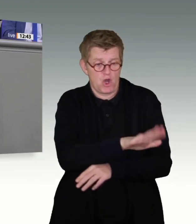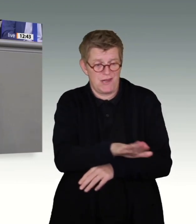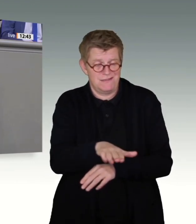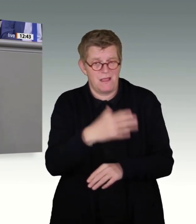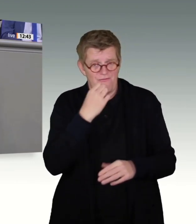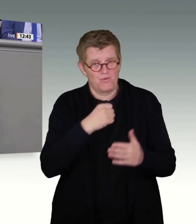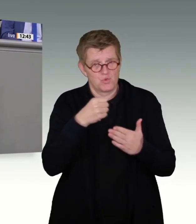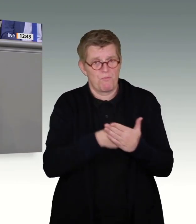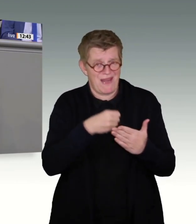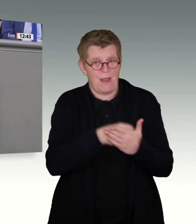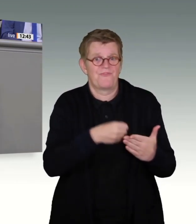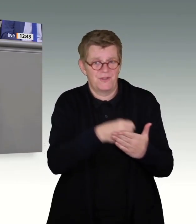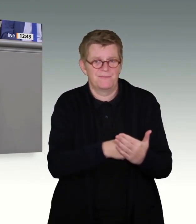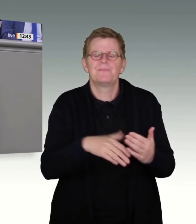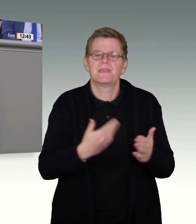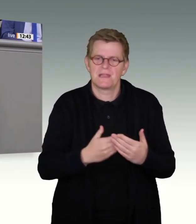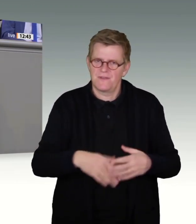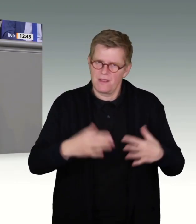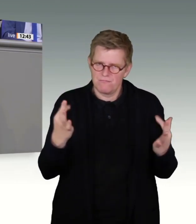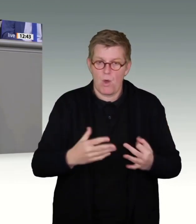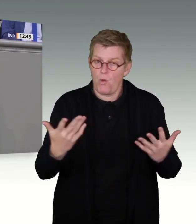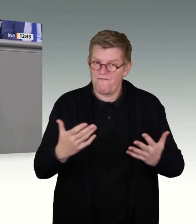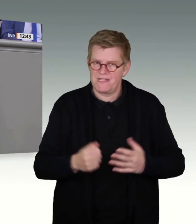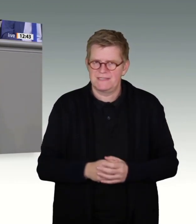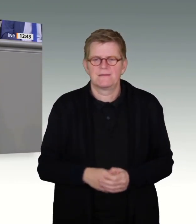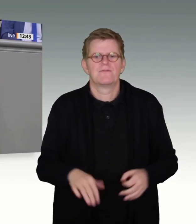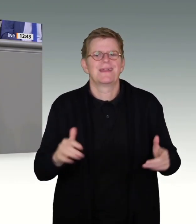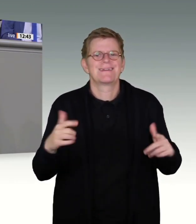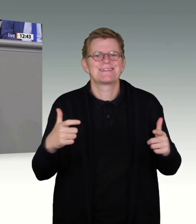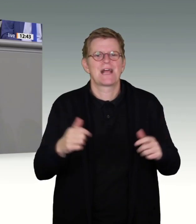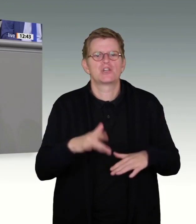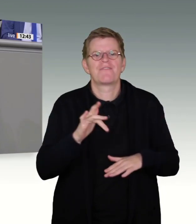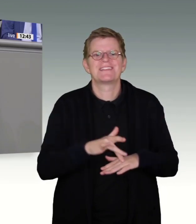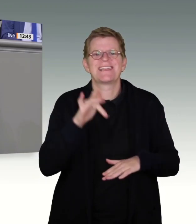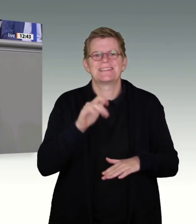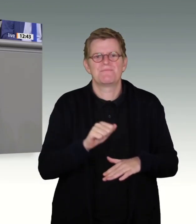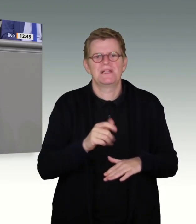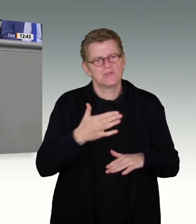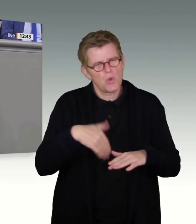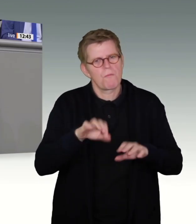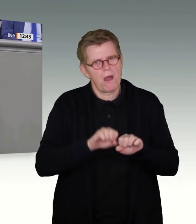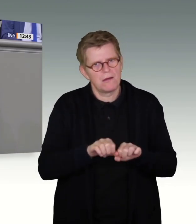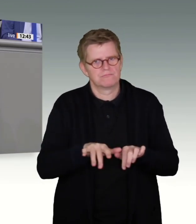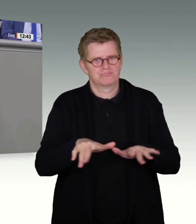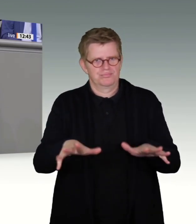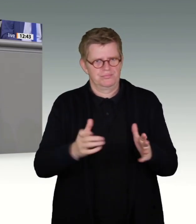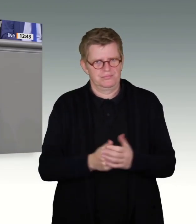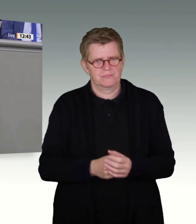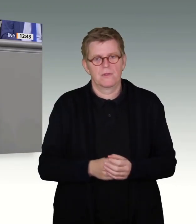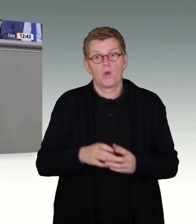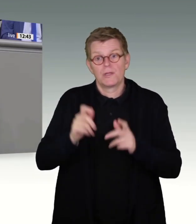Kindern zu bekämpfen. Dafür brauchen wir eine bessere gesellschaftliche Sensibilisierung, eine Stärkung der Beauftragten für